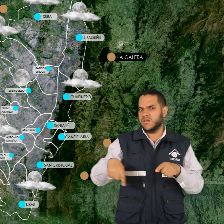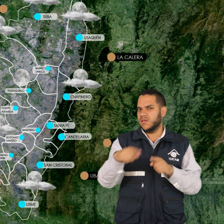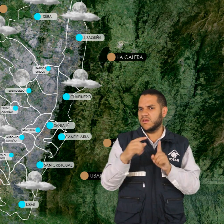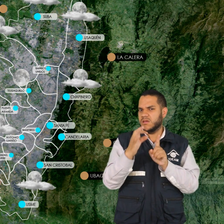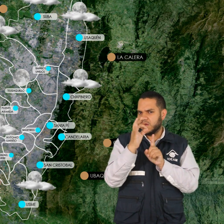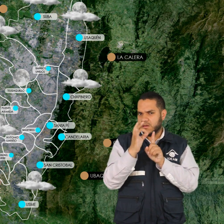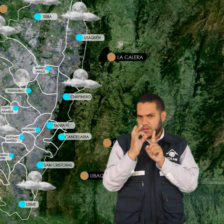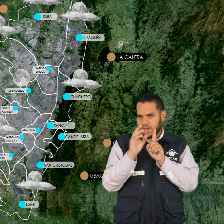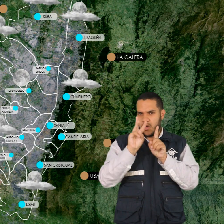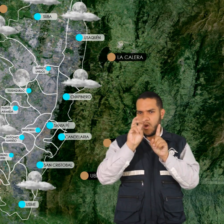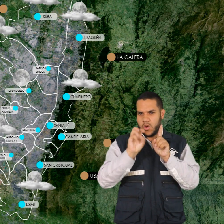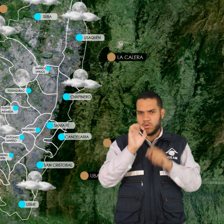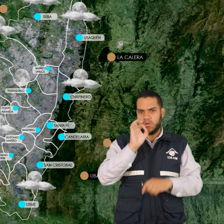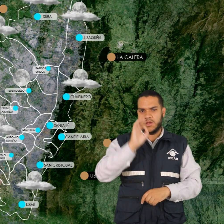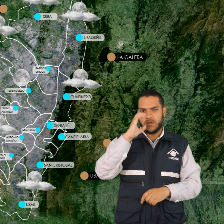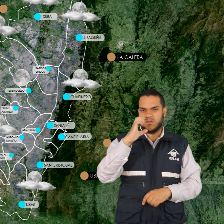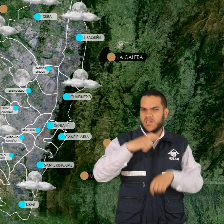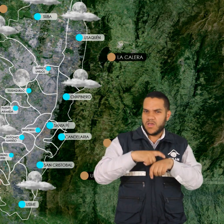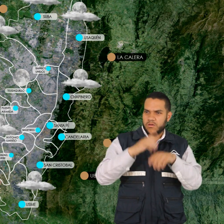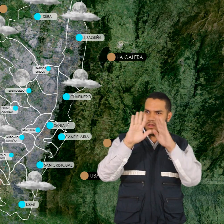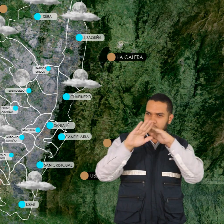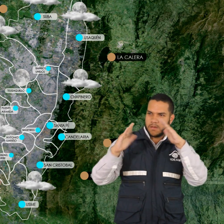alrededor de los 8 grados Celsius se espera en la madrugada.